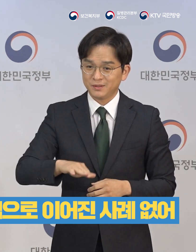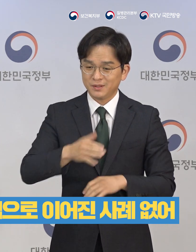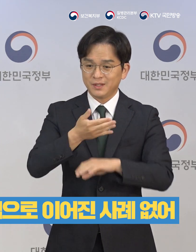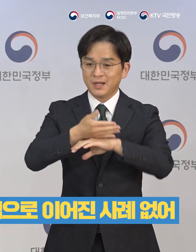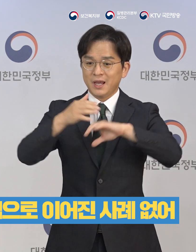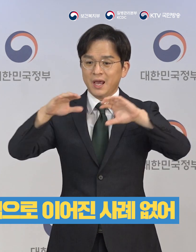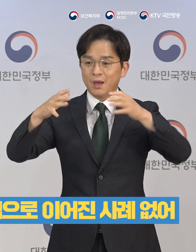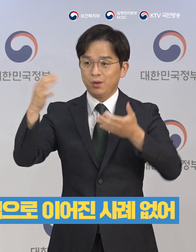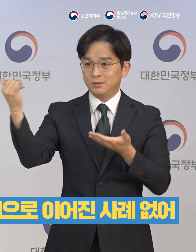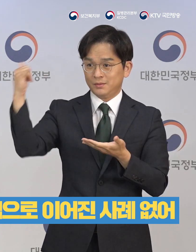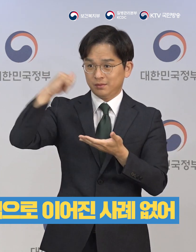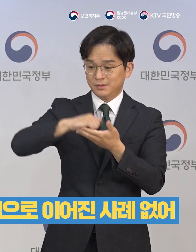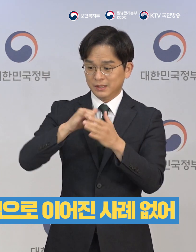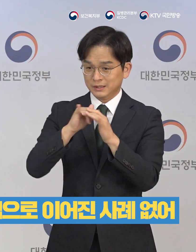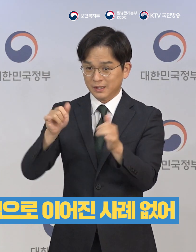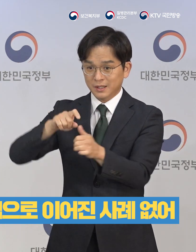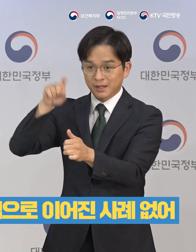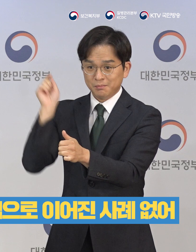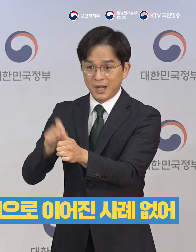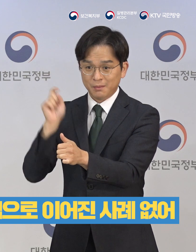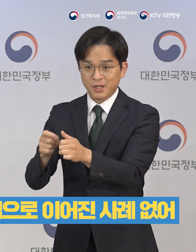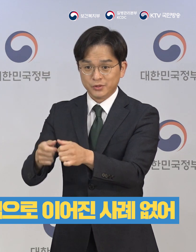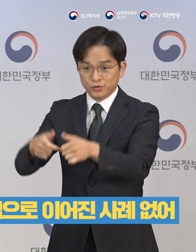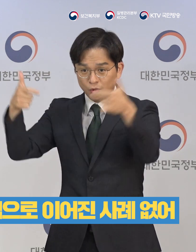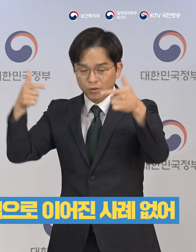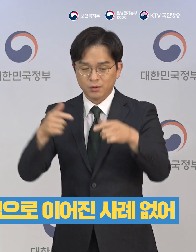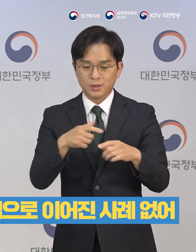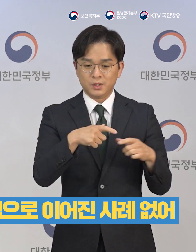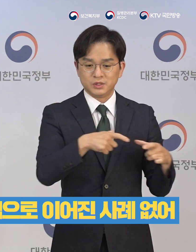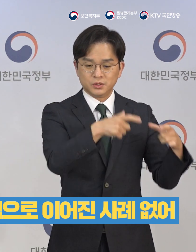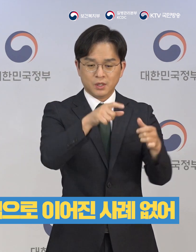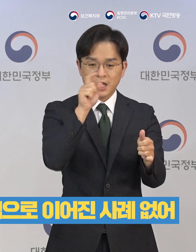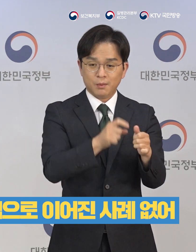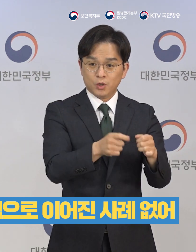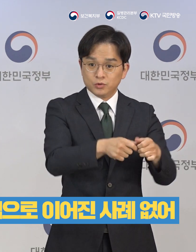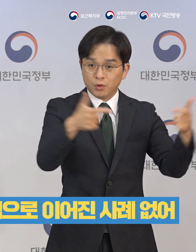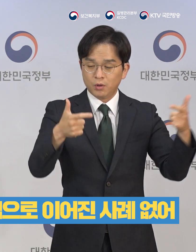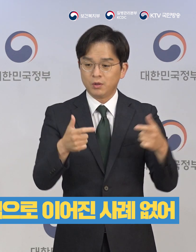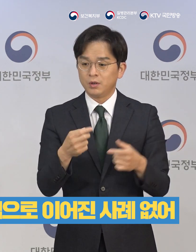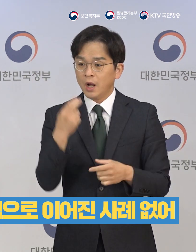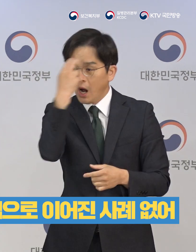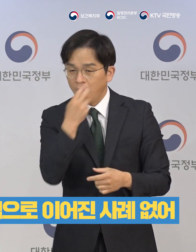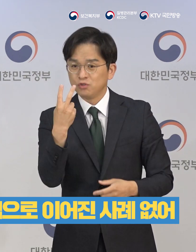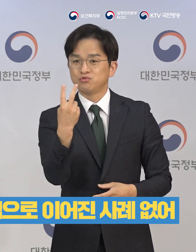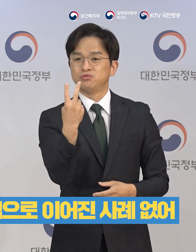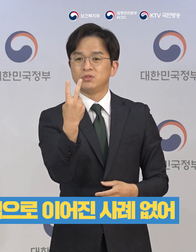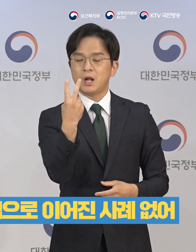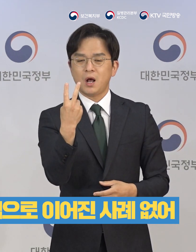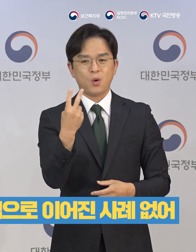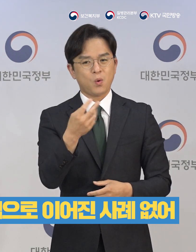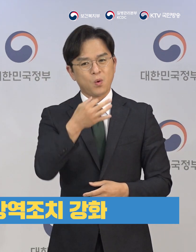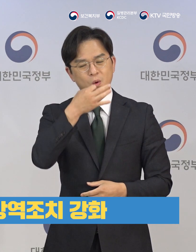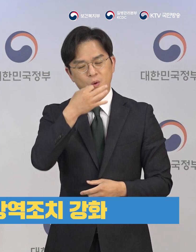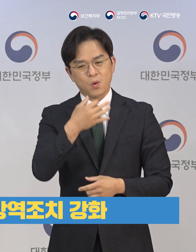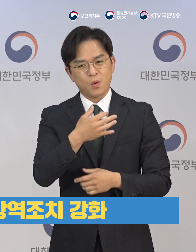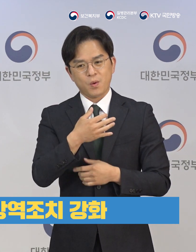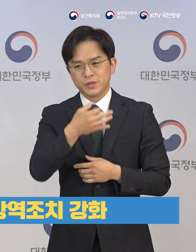해외입국자 중 확진 환자의 증가는 우리 방역과 치료 역량의 부담을 초래합니다.